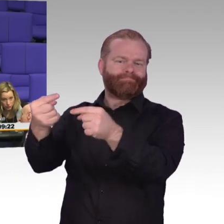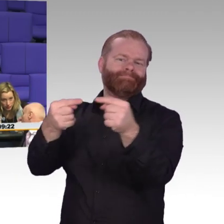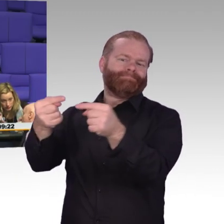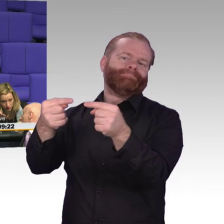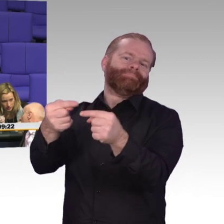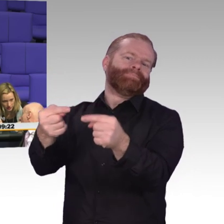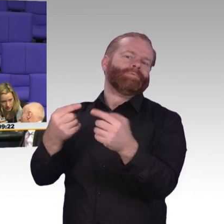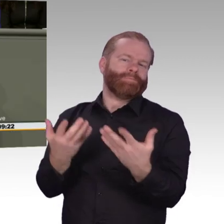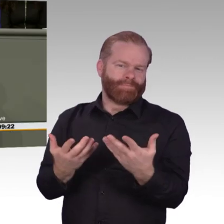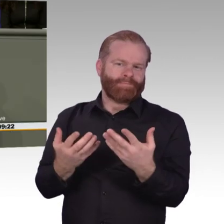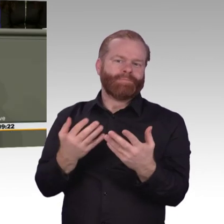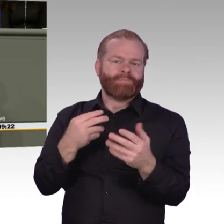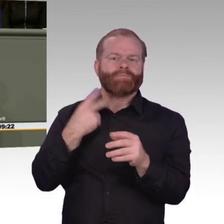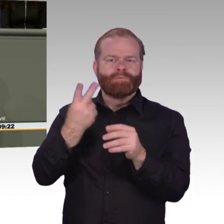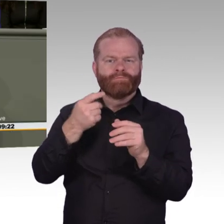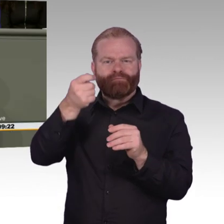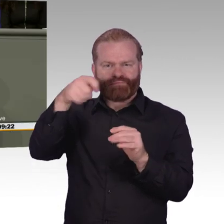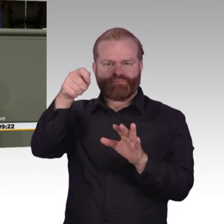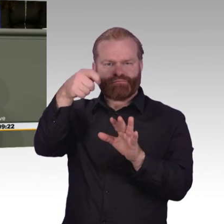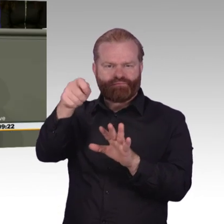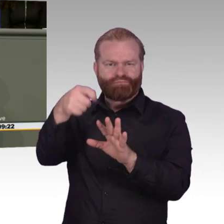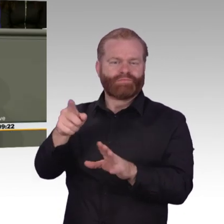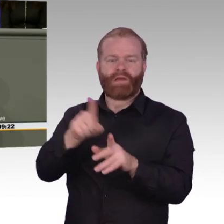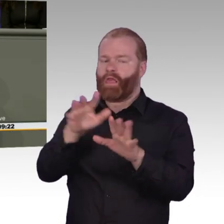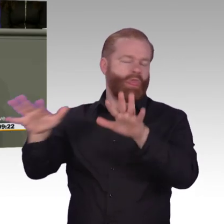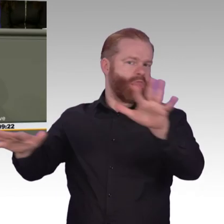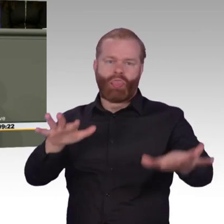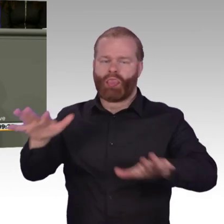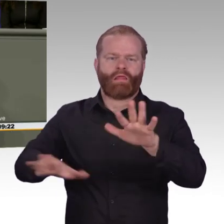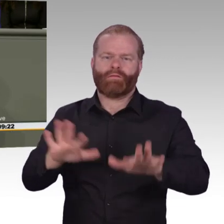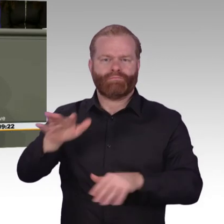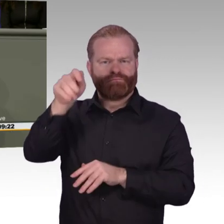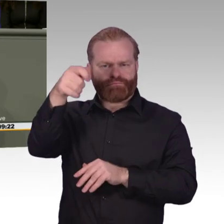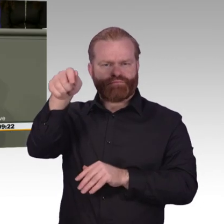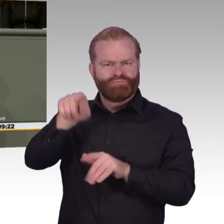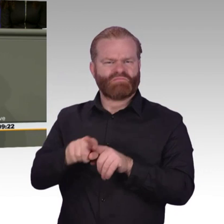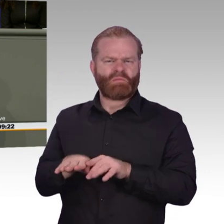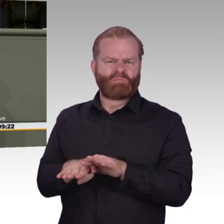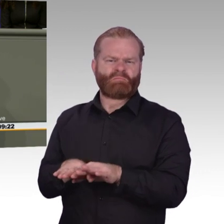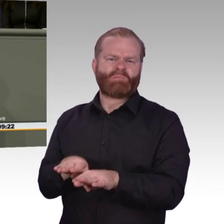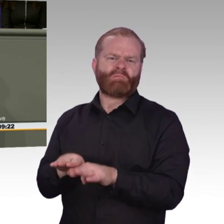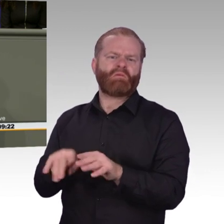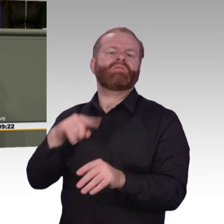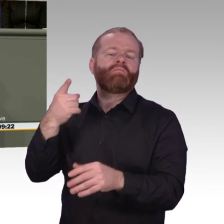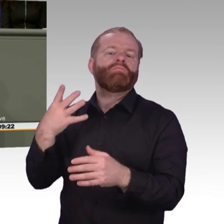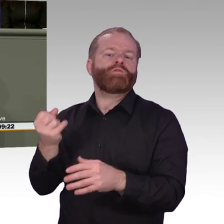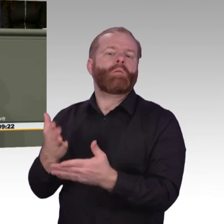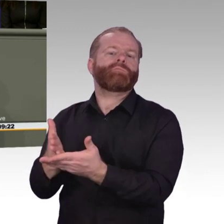Natürlich schließen wir immer mehr Menschen mit schnellem Internet an. Das können Sie ja nicht wirklich bestreiten. Und natürlich werden wir am Ende in Deutschland ein